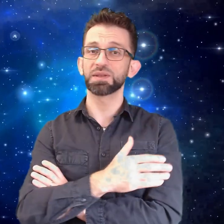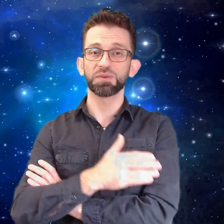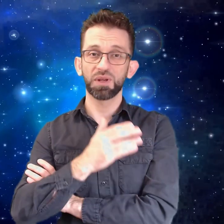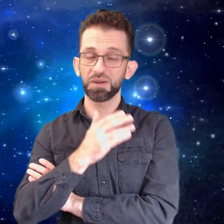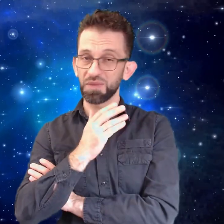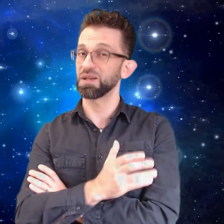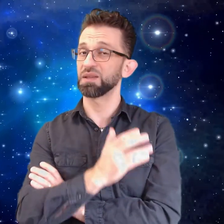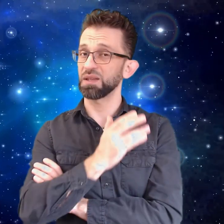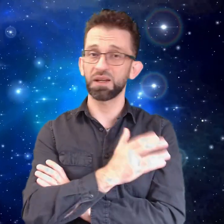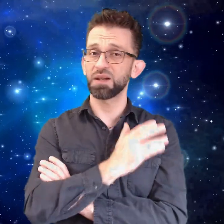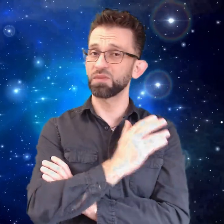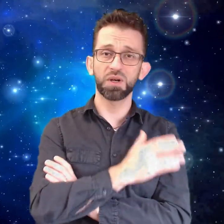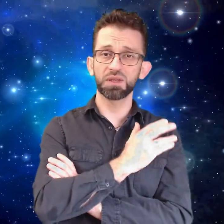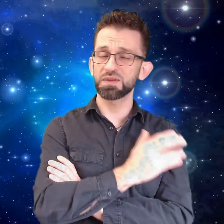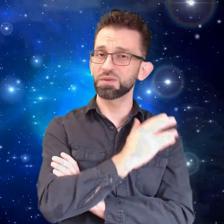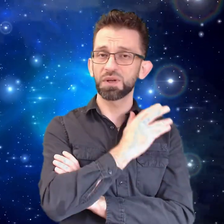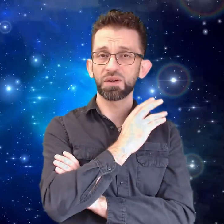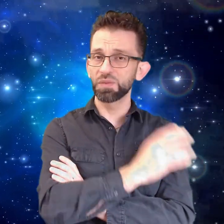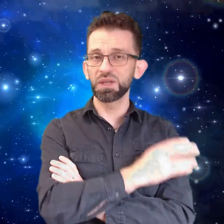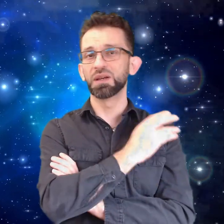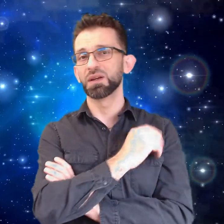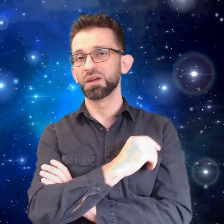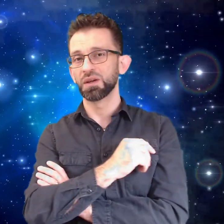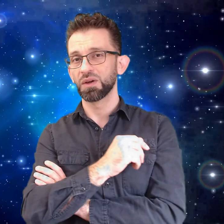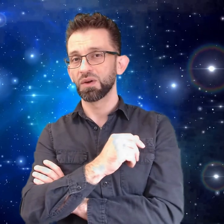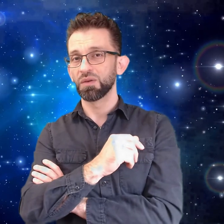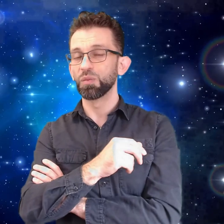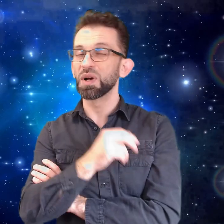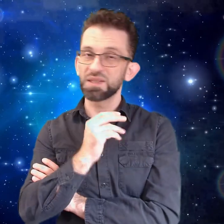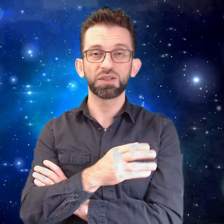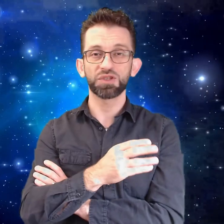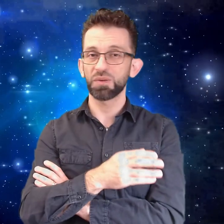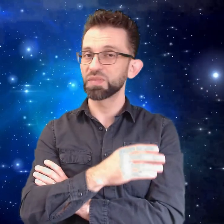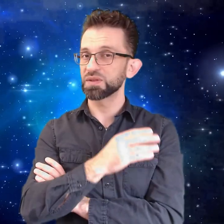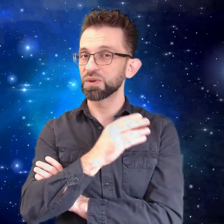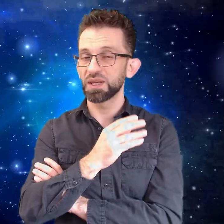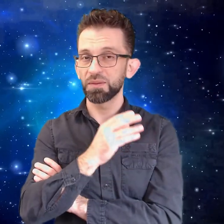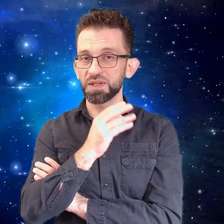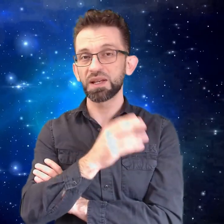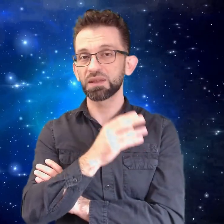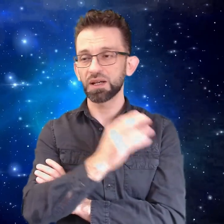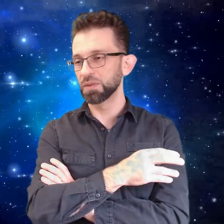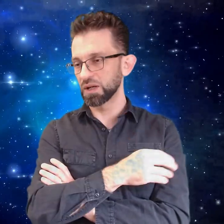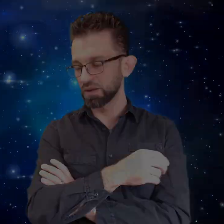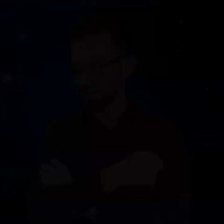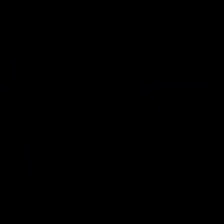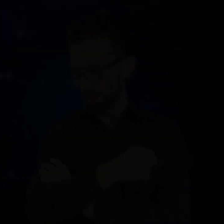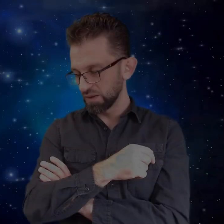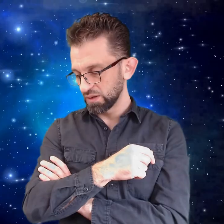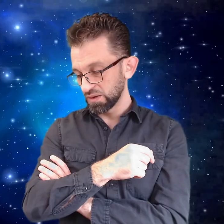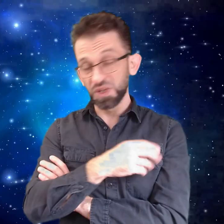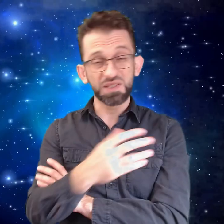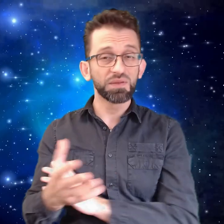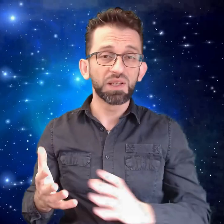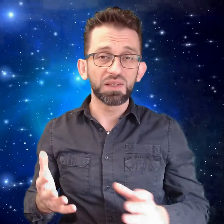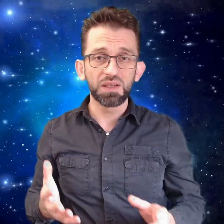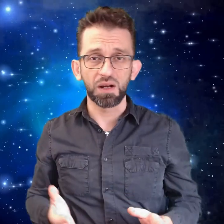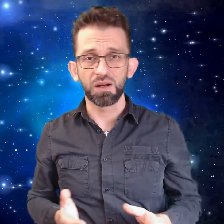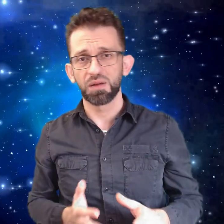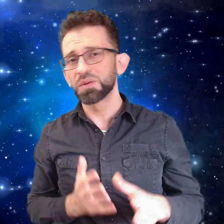السورية مأساة حياة مواطن سوري يومية ومأساة الشب السوري هي مأساة أكبر بيأسفني كتير لما